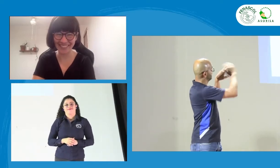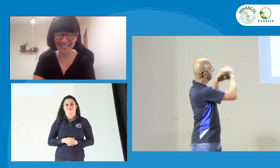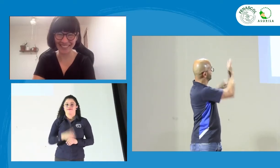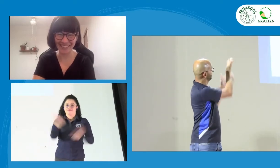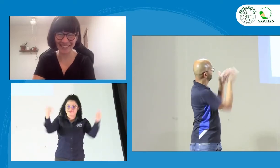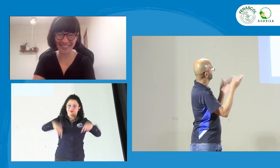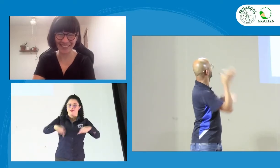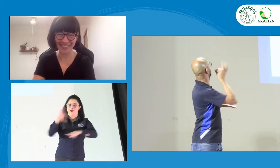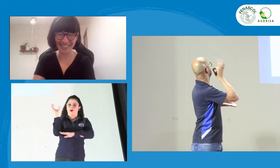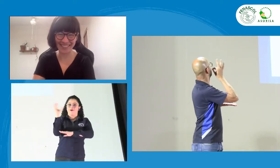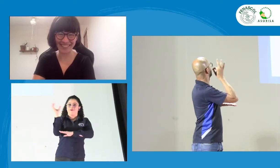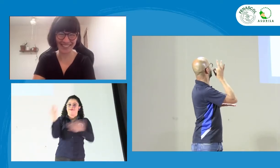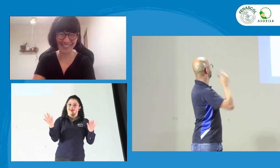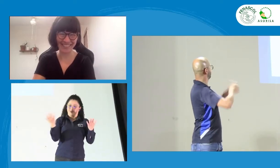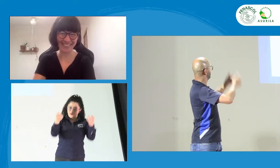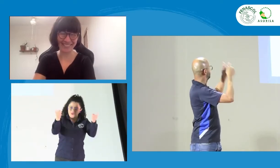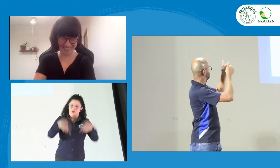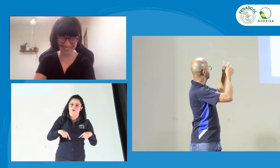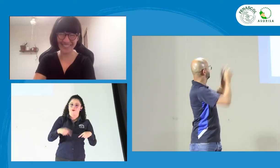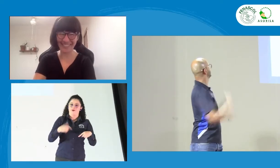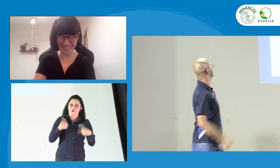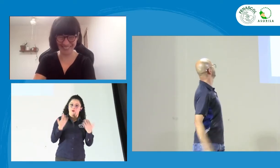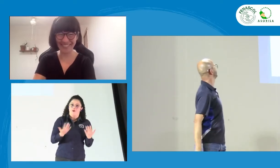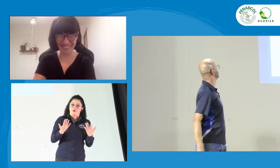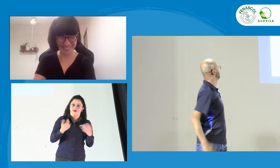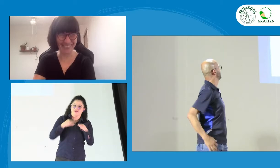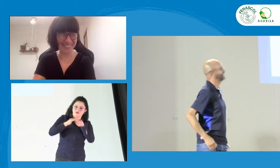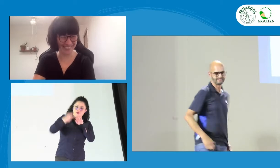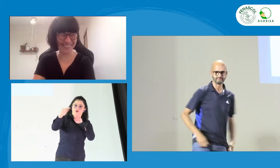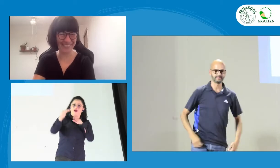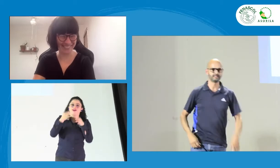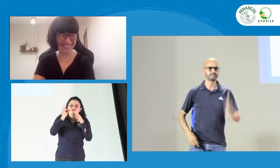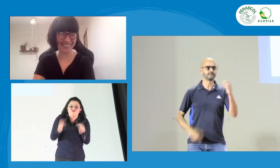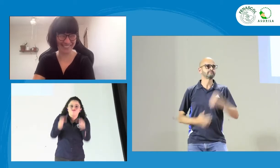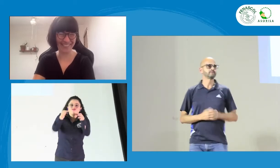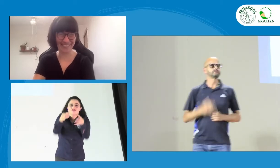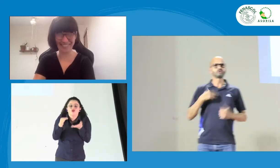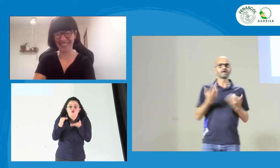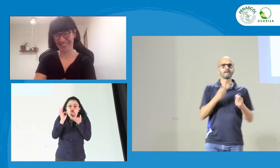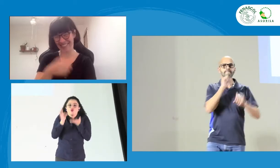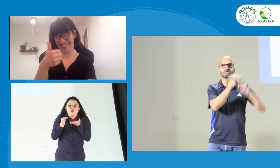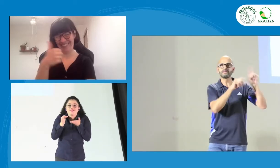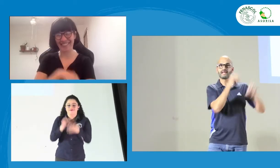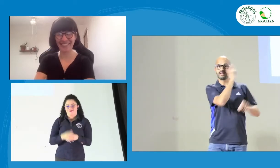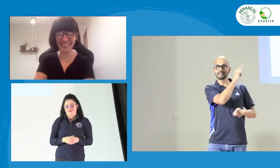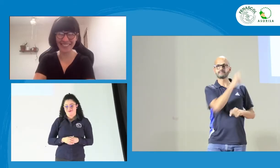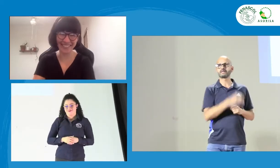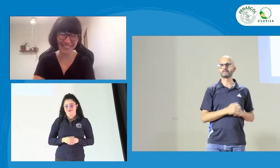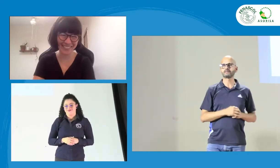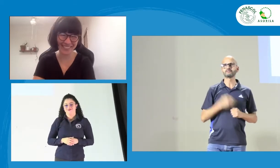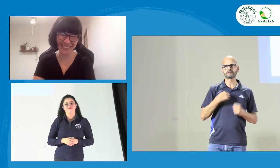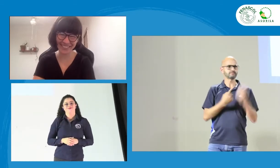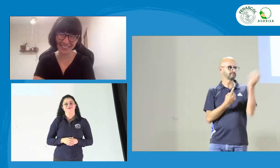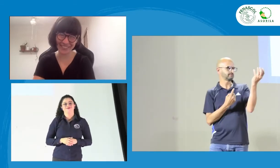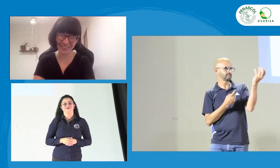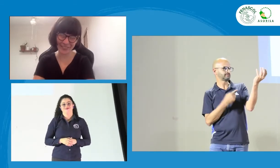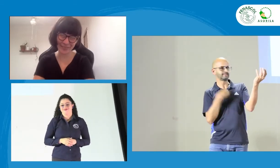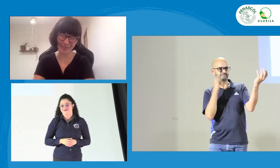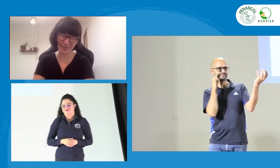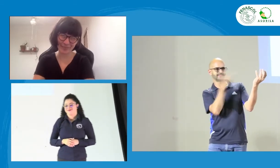Yo soy, estás muy bienvenida aquí a Colombia a tomarte un cafecito. Entonces, bueno, quiero hacer una pregunta.